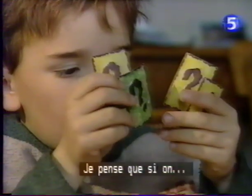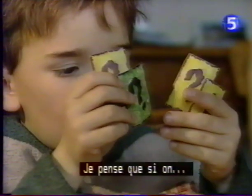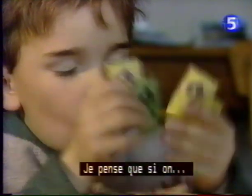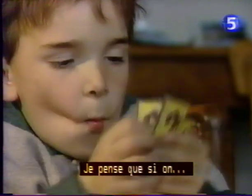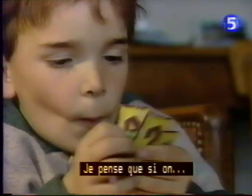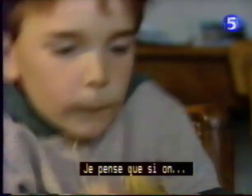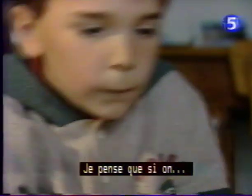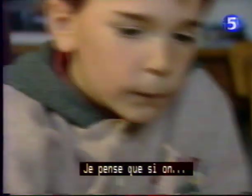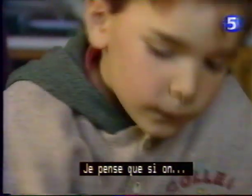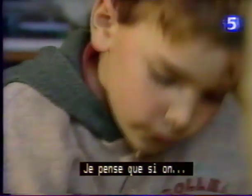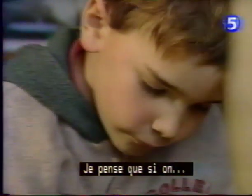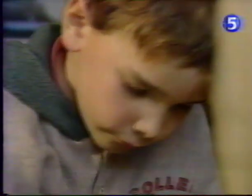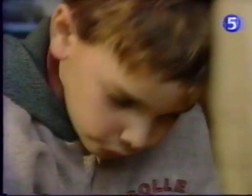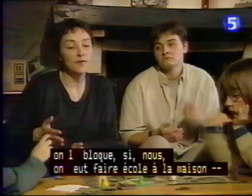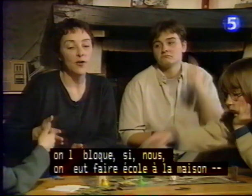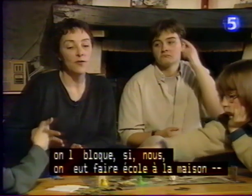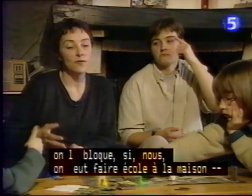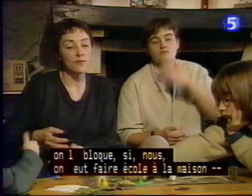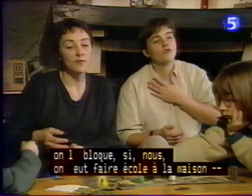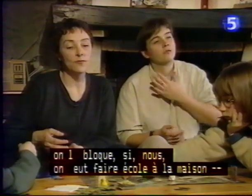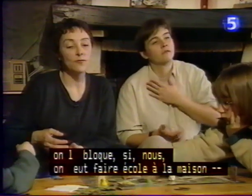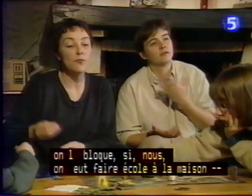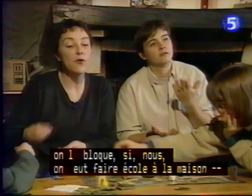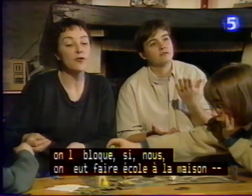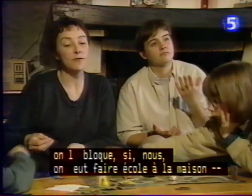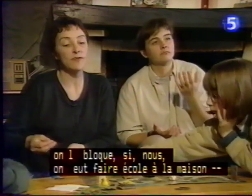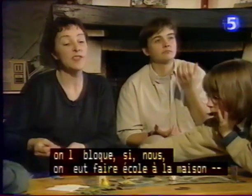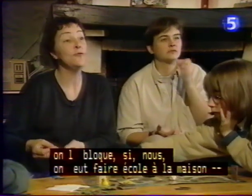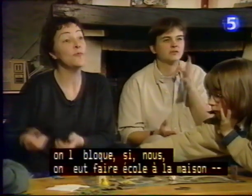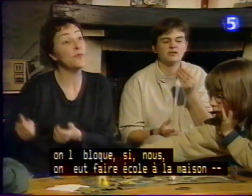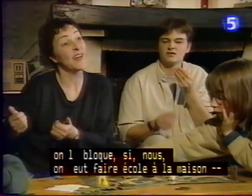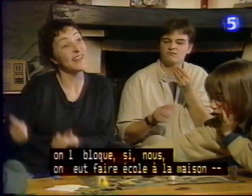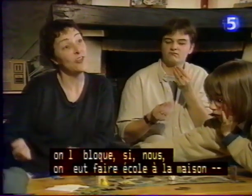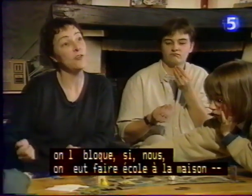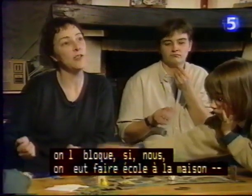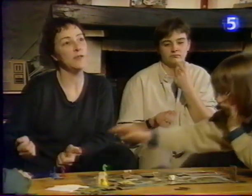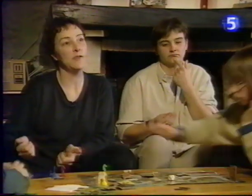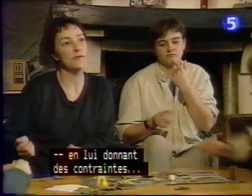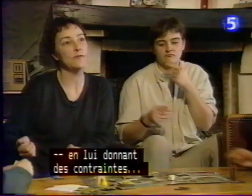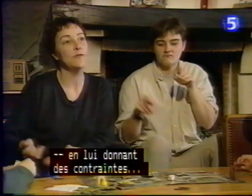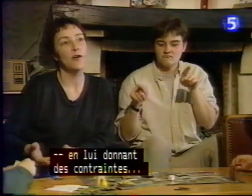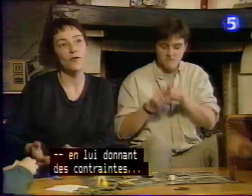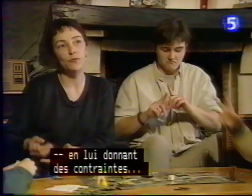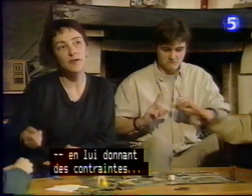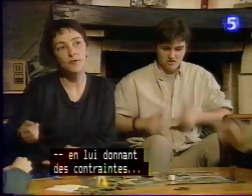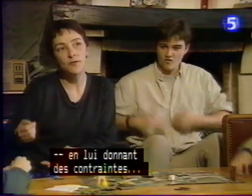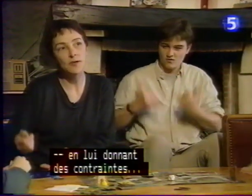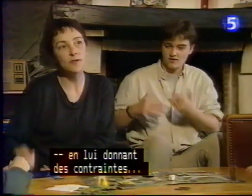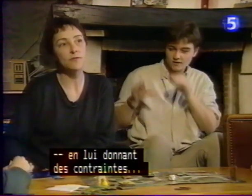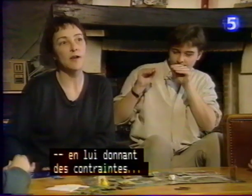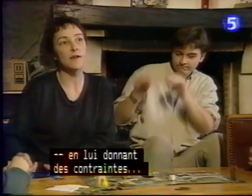Je pense que si on le bloque, sinon on veut faire école à la maison en lui donnant des contraintes,